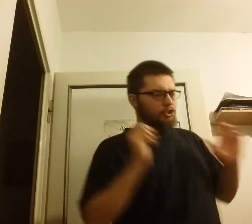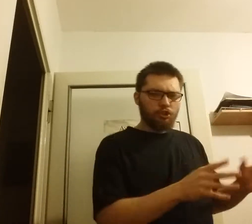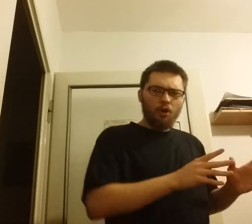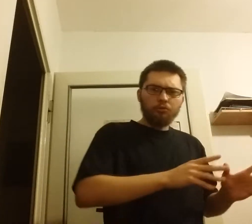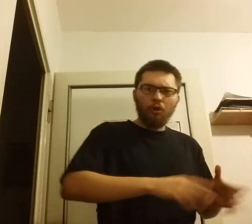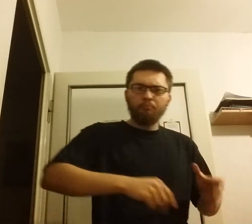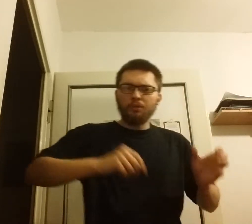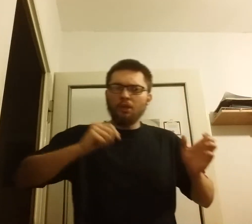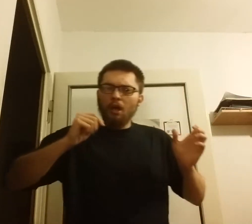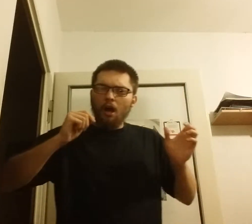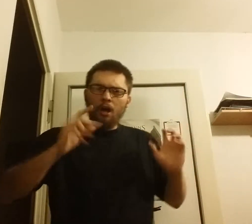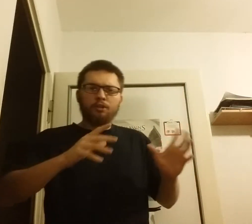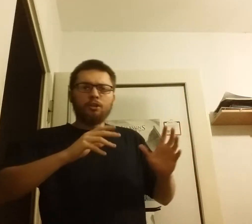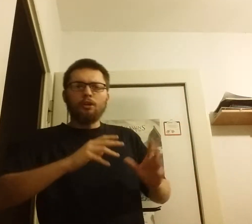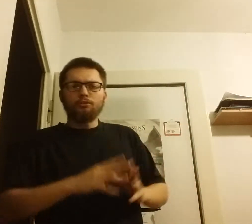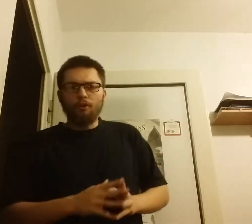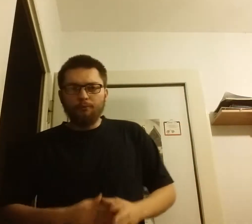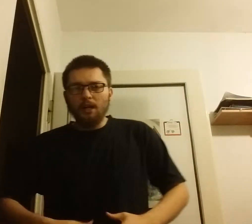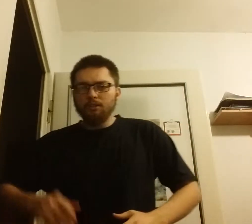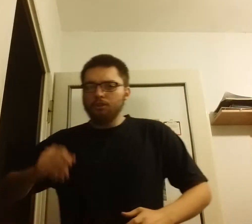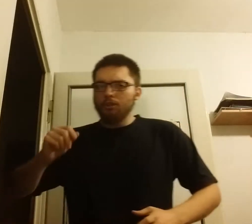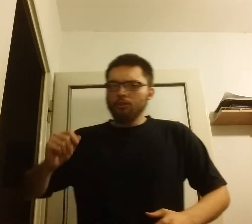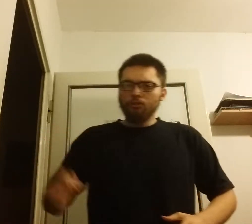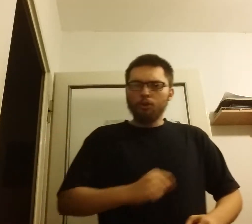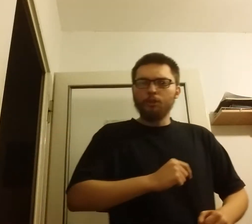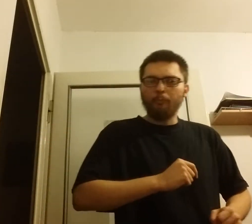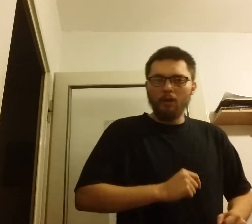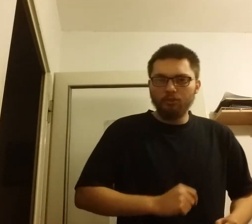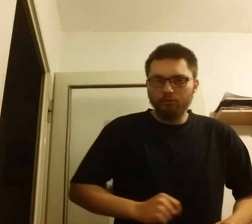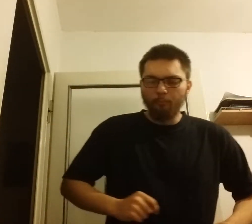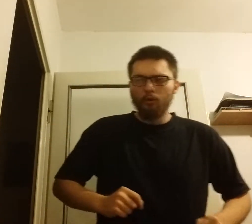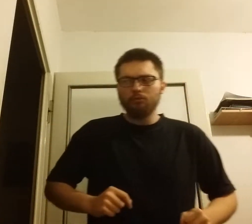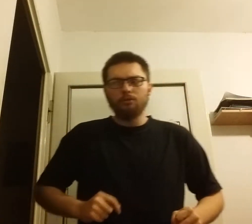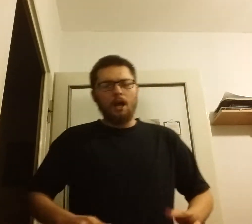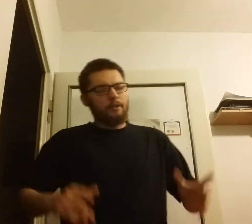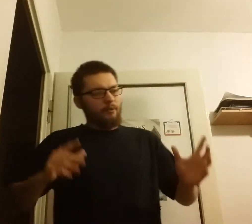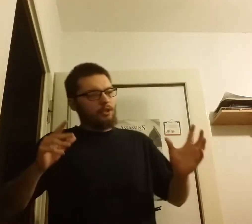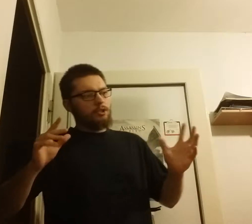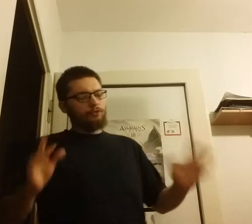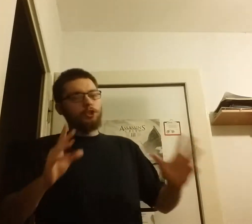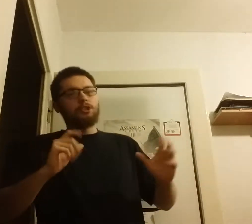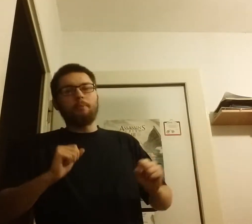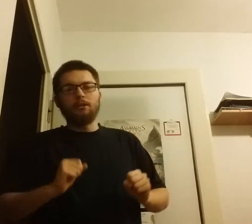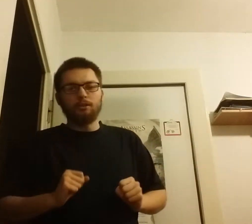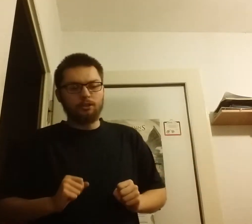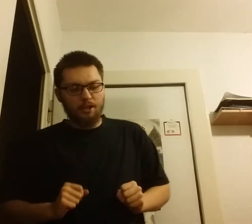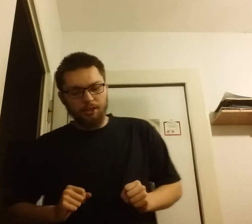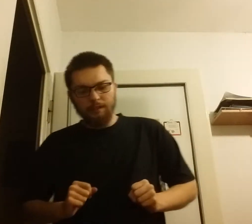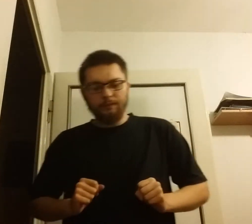do Europy, aż do Francji, do Hiszpanii, do Portugalii, bo wtedy wszyscy będą szczęśliwi.